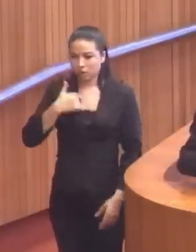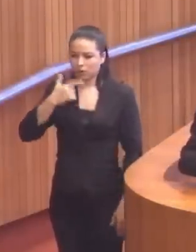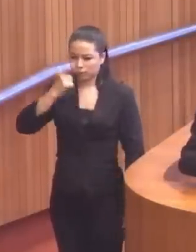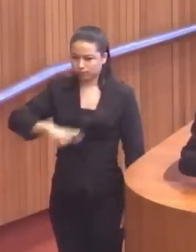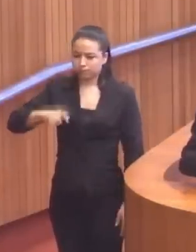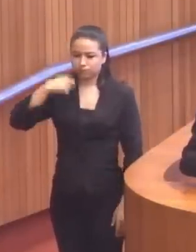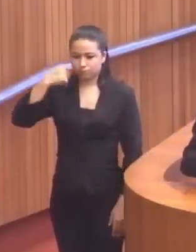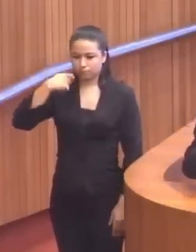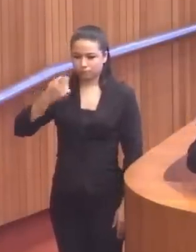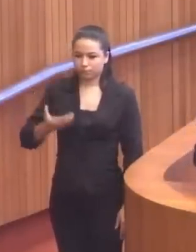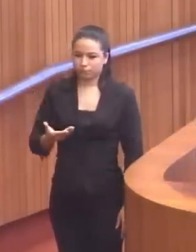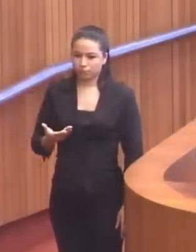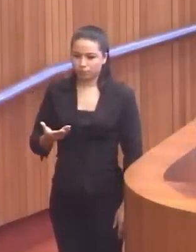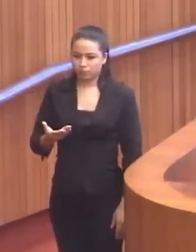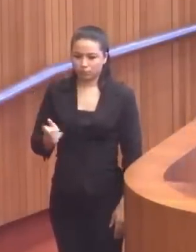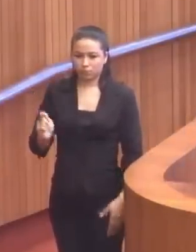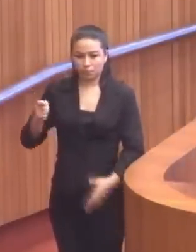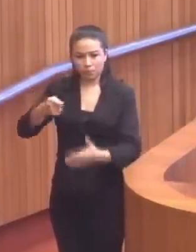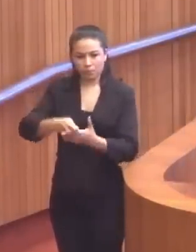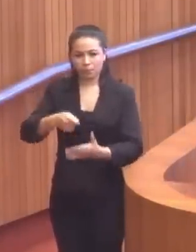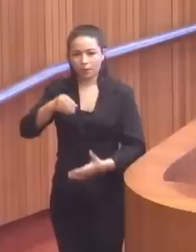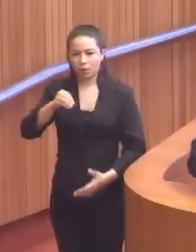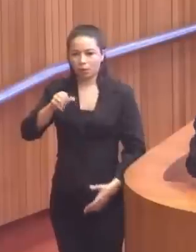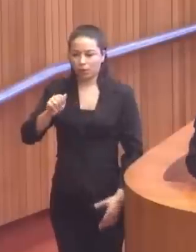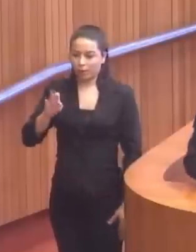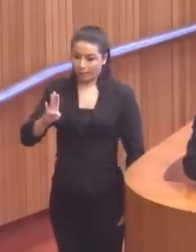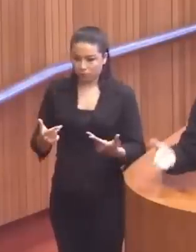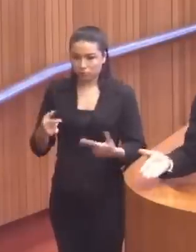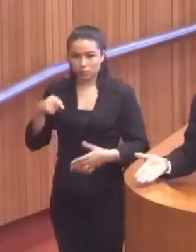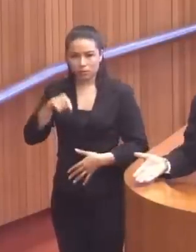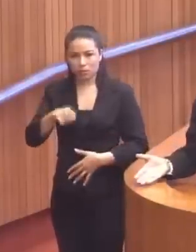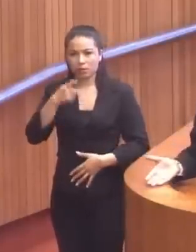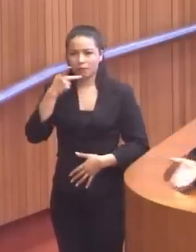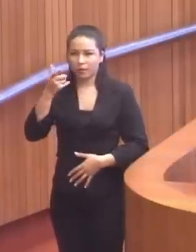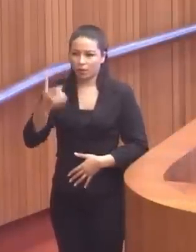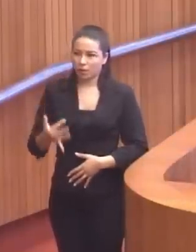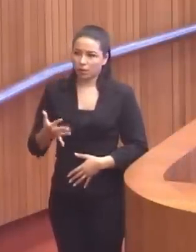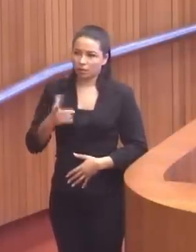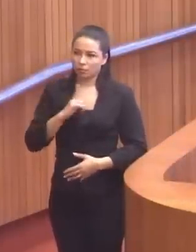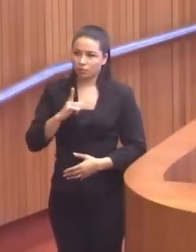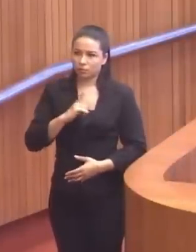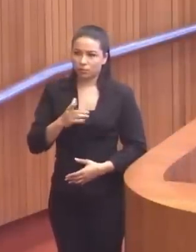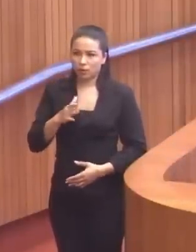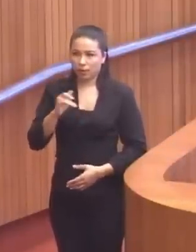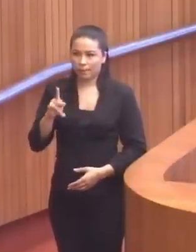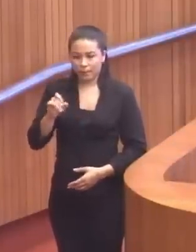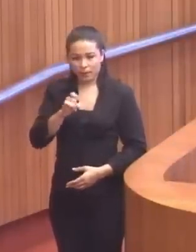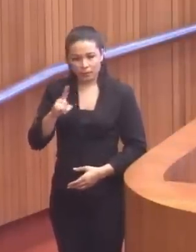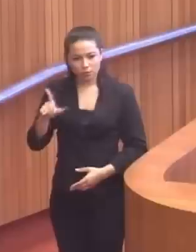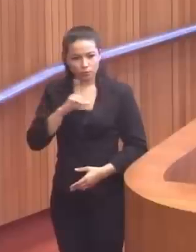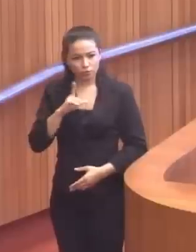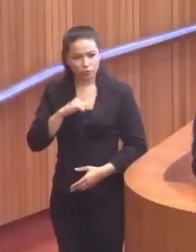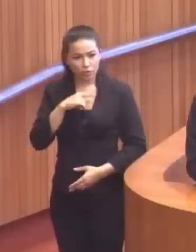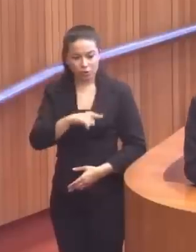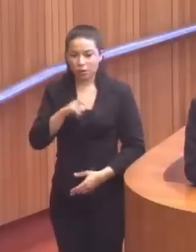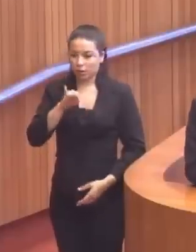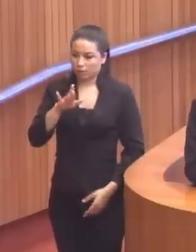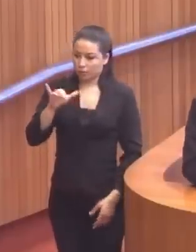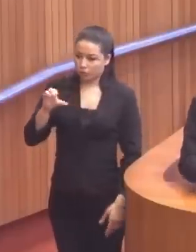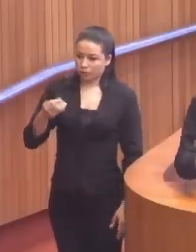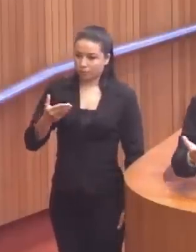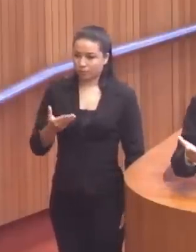Eu sou advogado, pago o AB e estou quites. Eles disseram que o capitão tinha sido meu